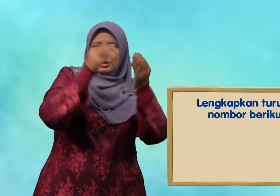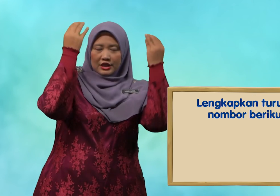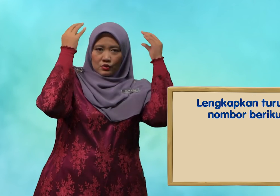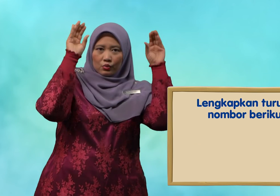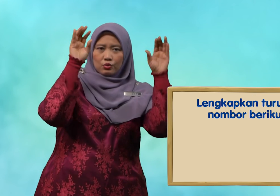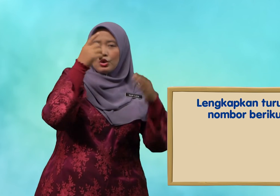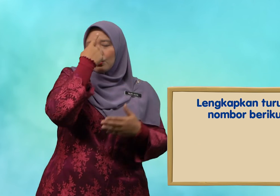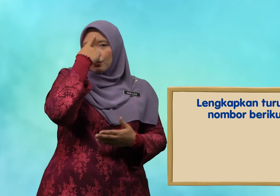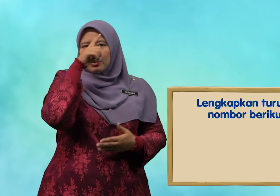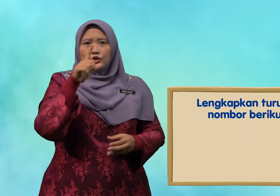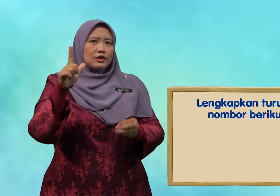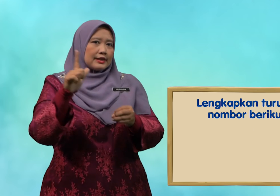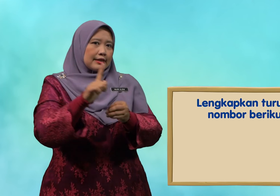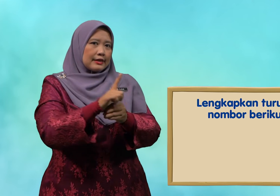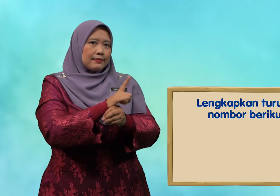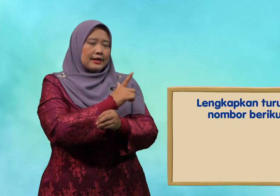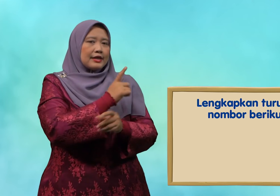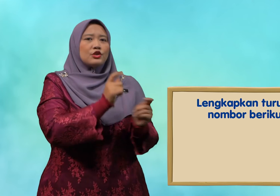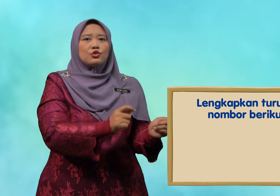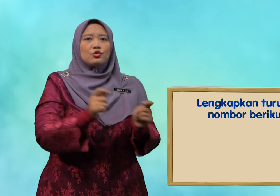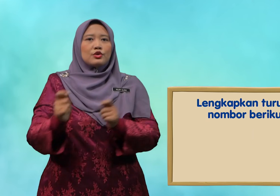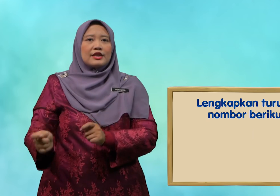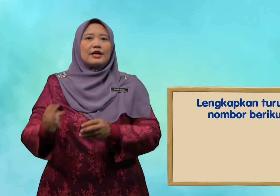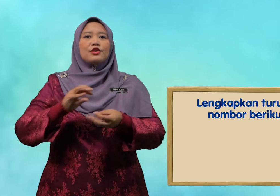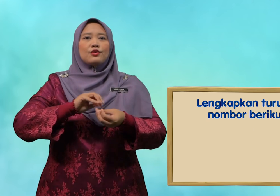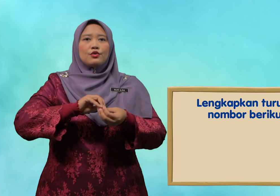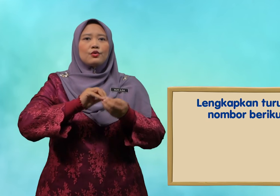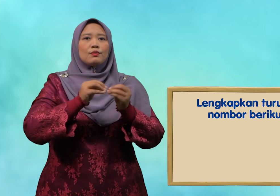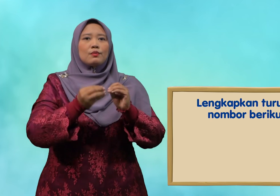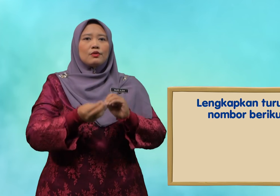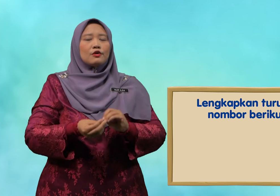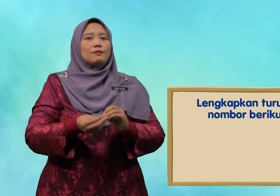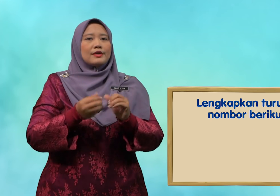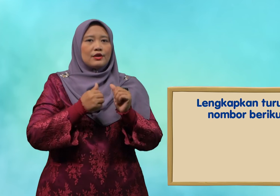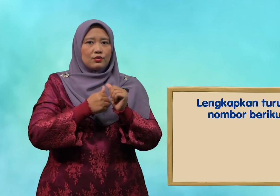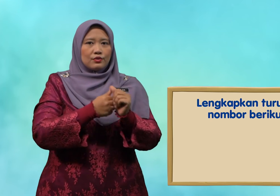cikgu untuk lengkapkan turutan nombor berikut